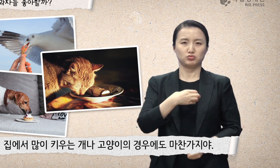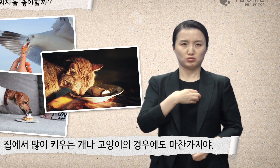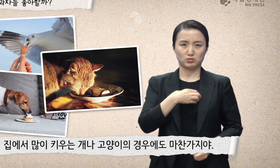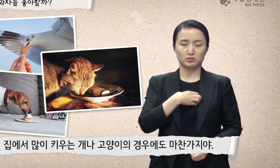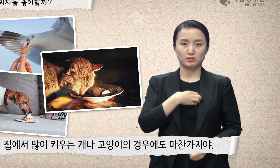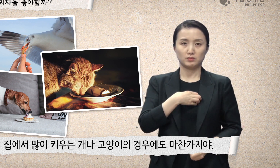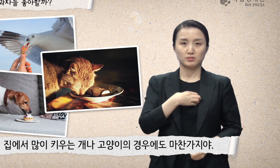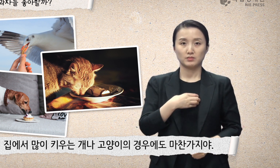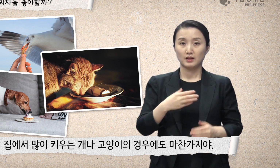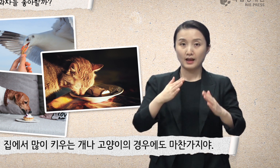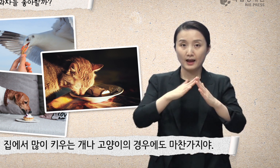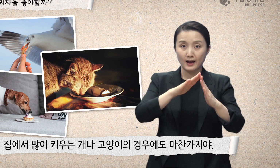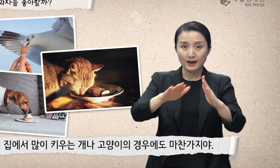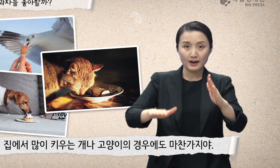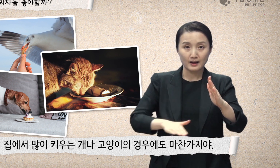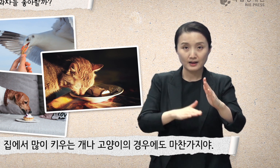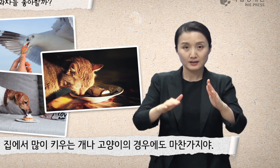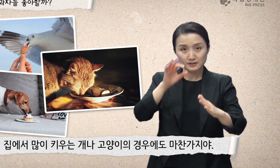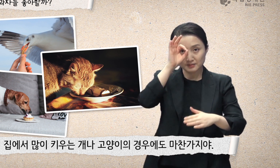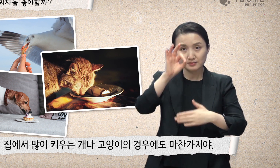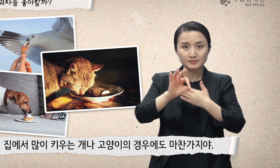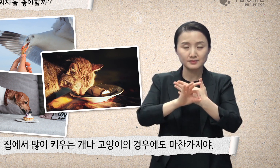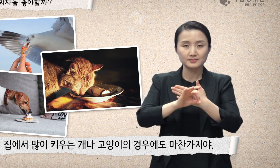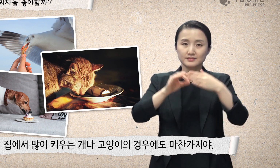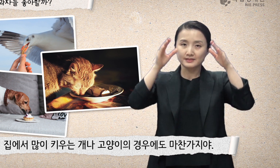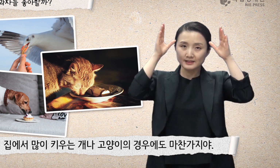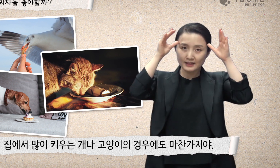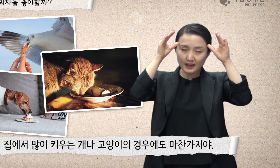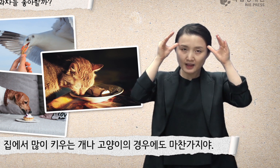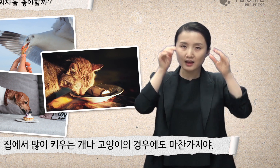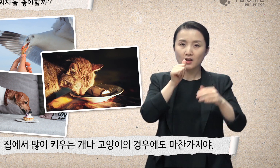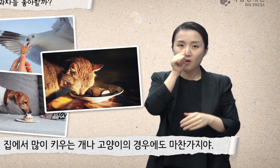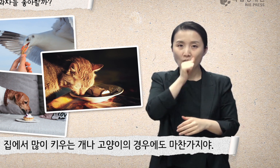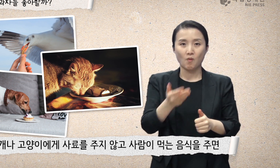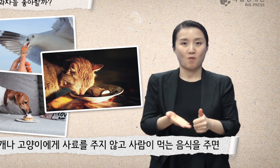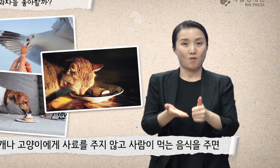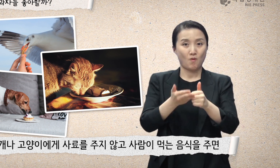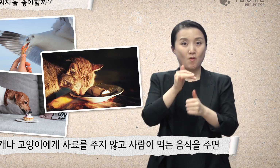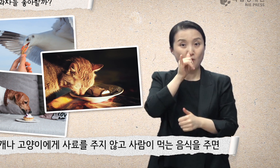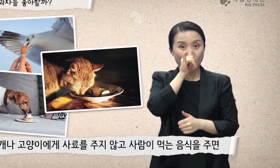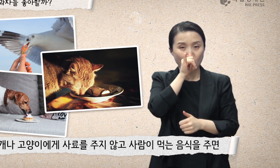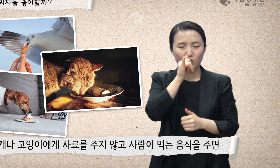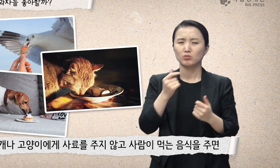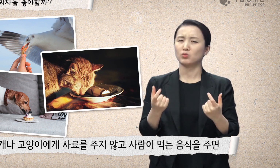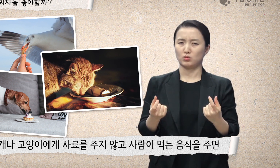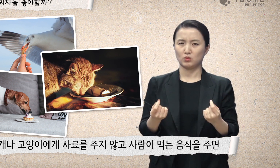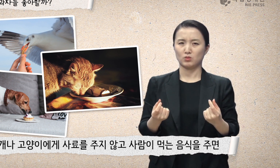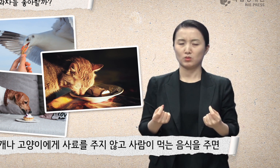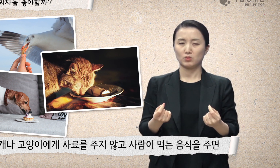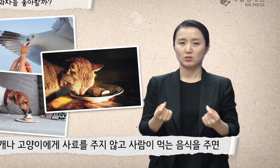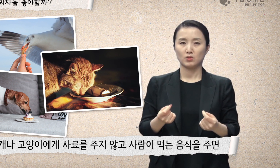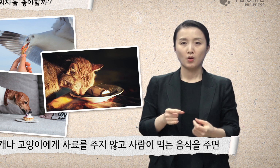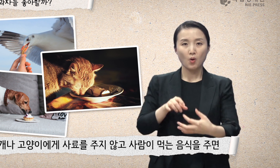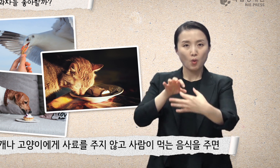키우는 개나 고양이의 경우에도 마찬가지야. 개나 고양이에게 사료를 주지 않고